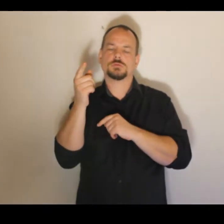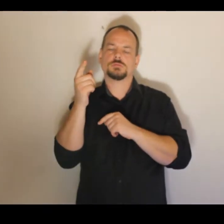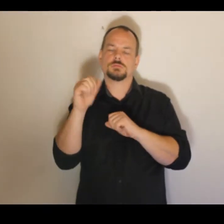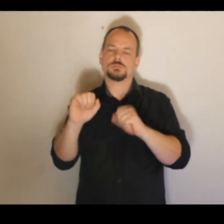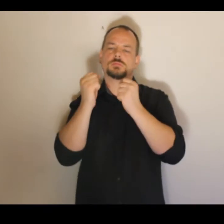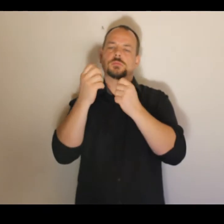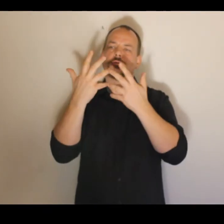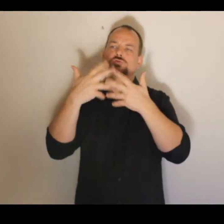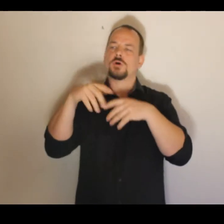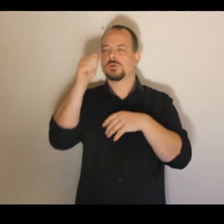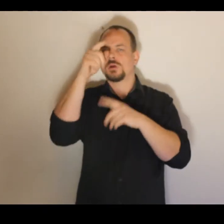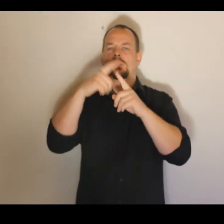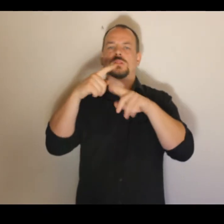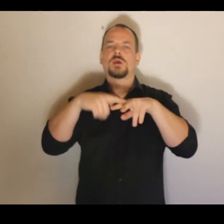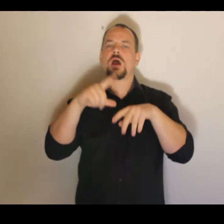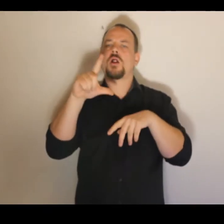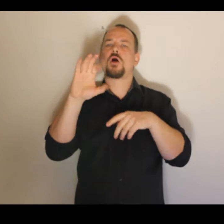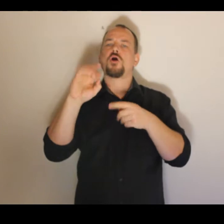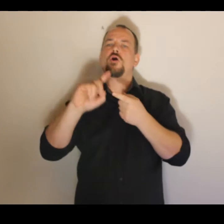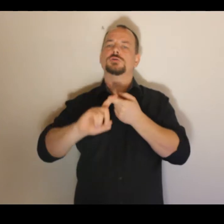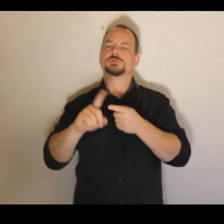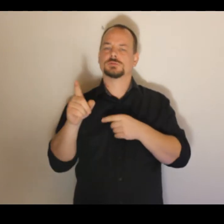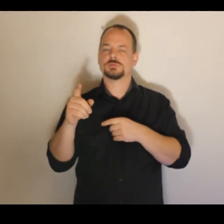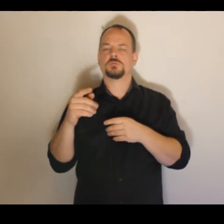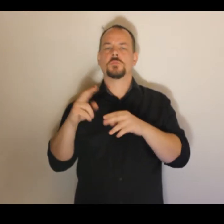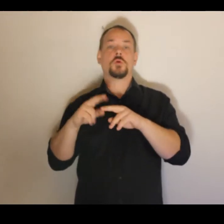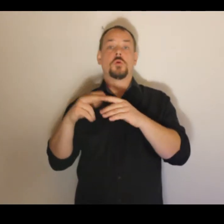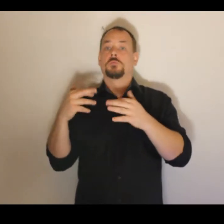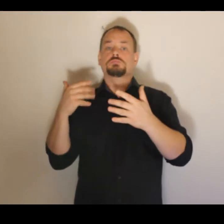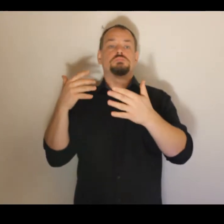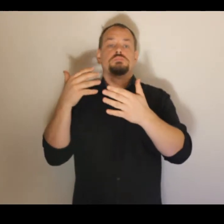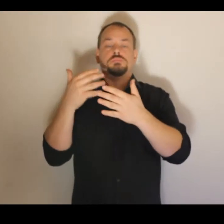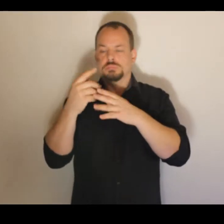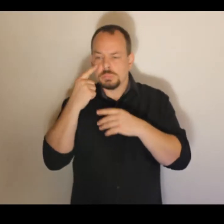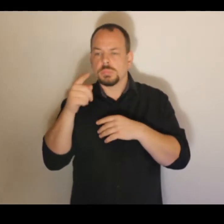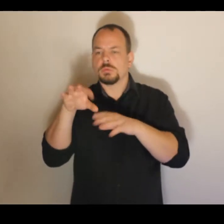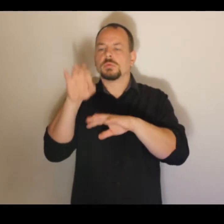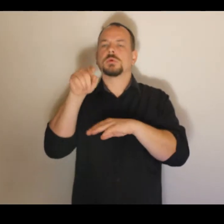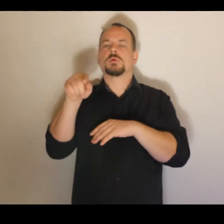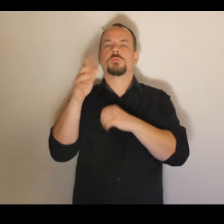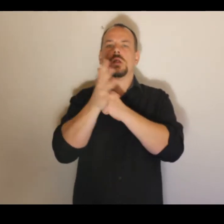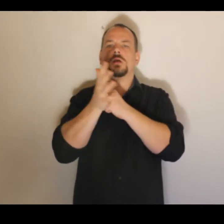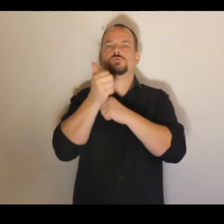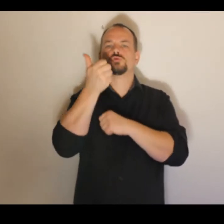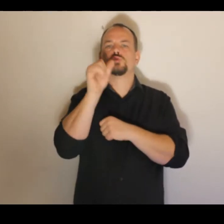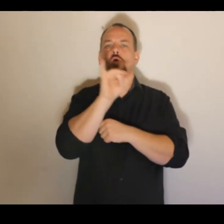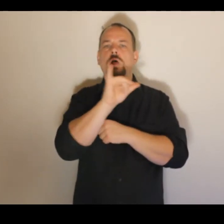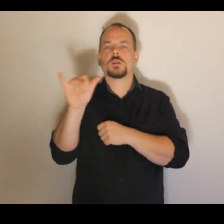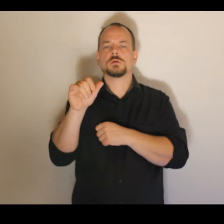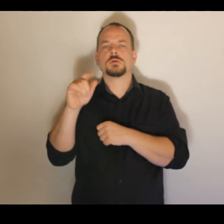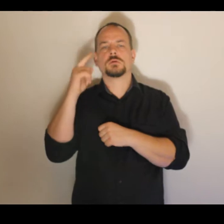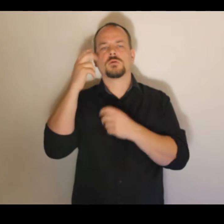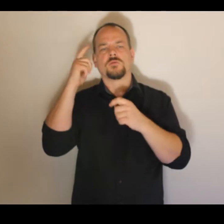člověka pohlížejícího nakrétu, který se jmenal Talos. V 15. století Leonardo da Vinci vytvořil